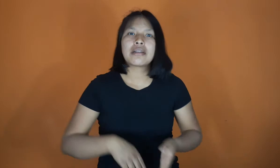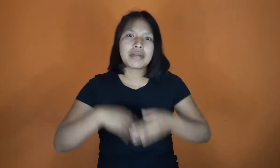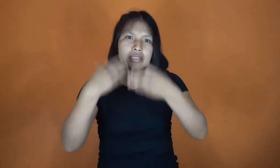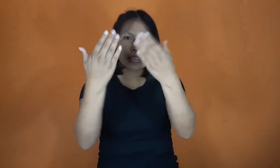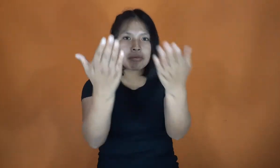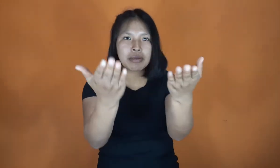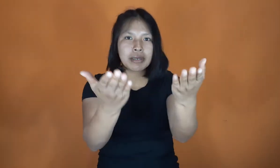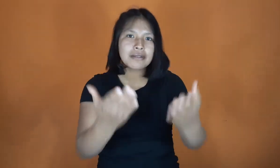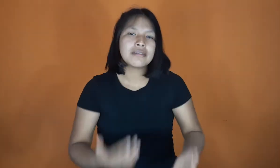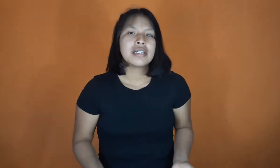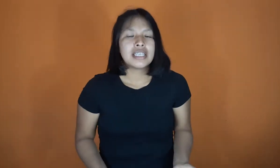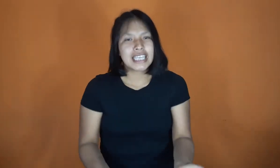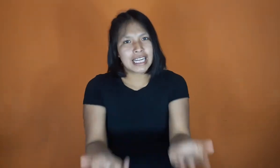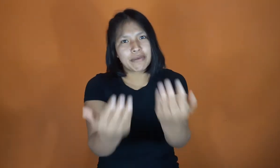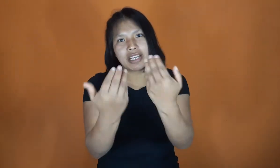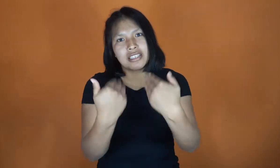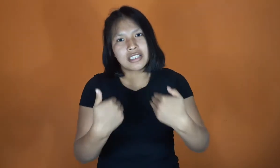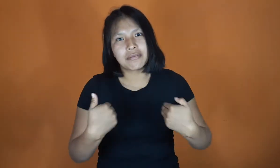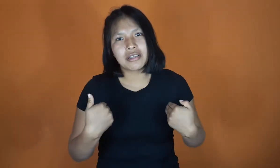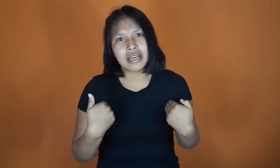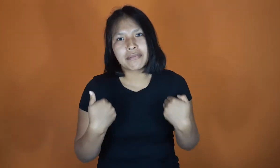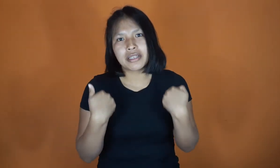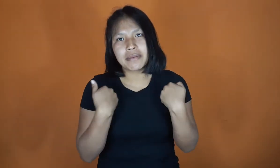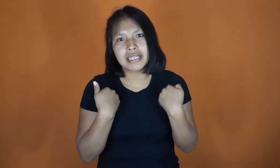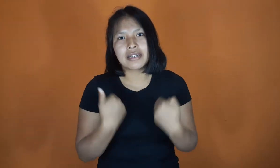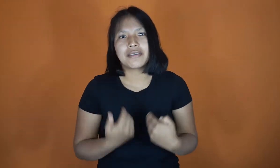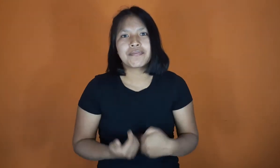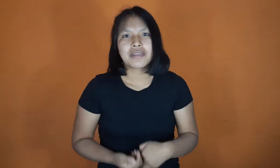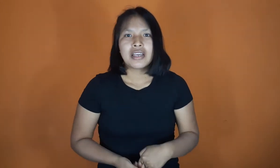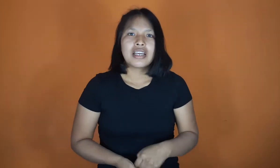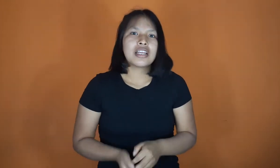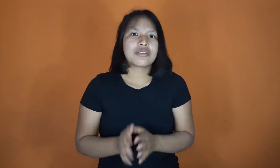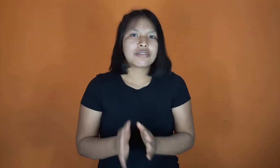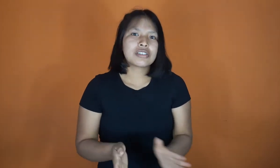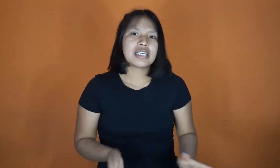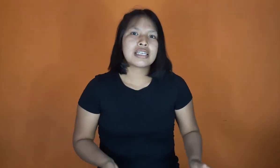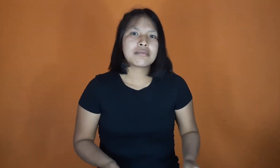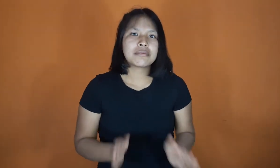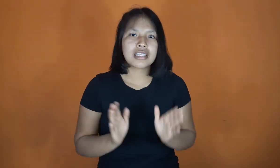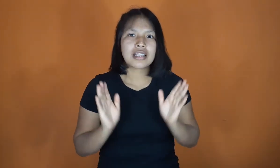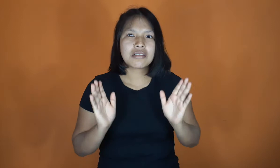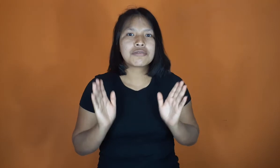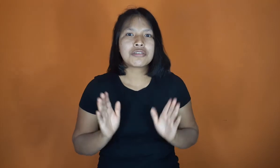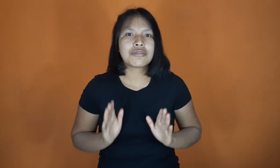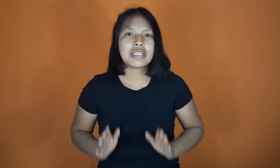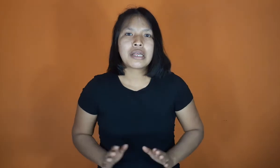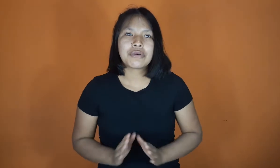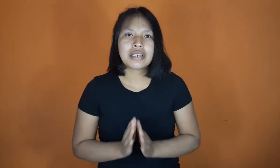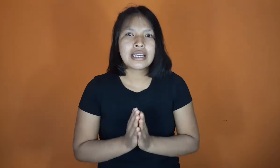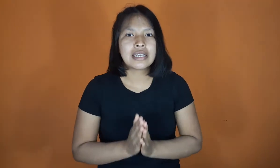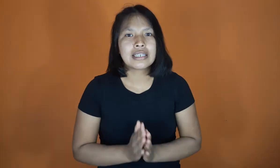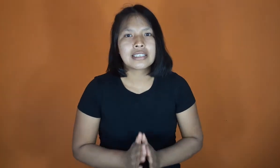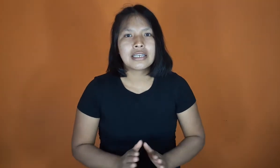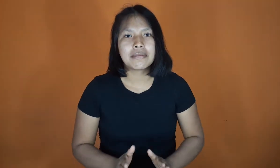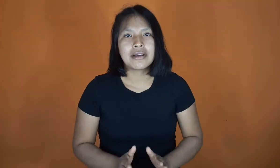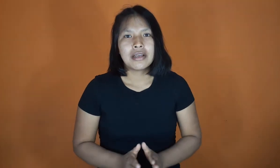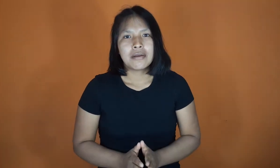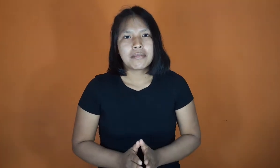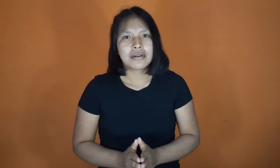voy a decir a mi hermano y que le voy a decir a mi hermana. Entonces, vamos a tener mucho cuidado en ahí, en ese tema, porque